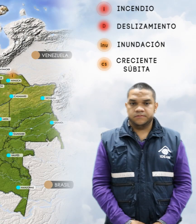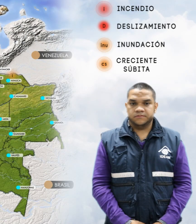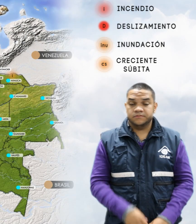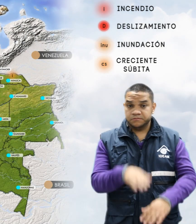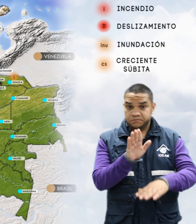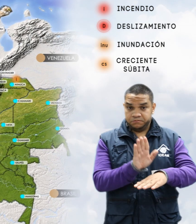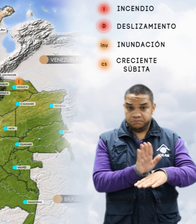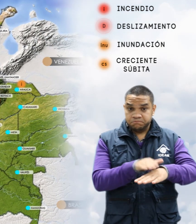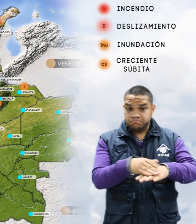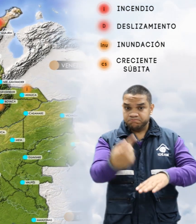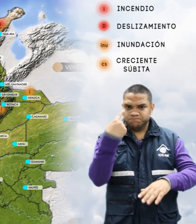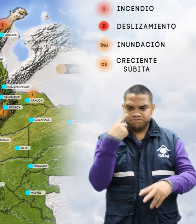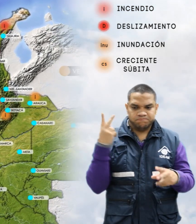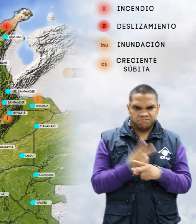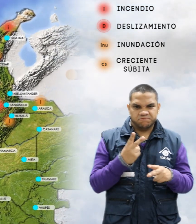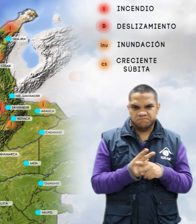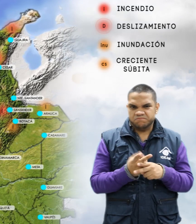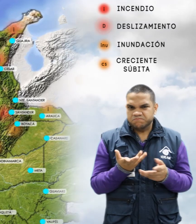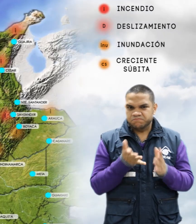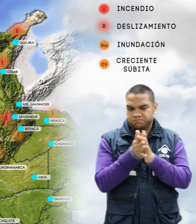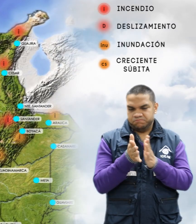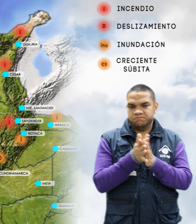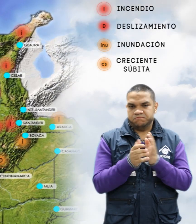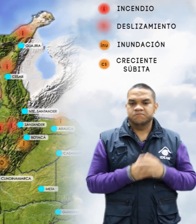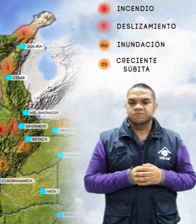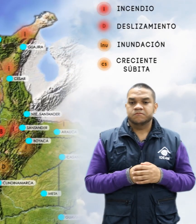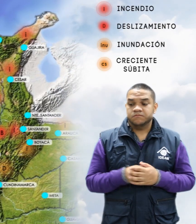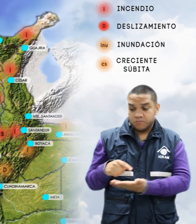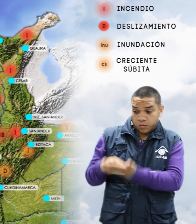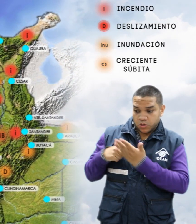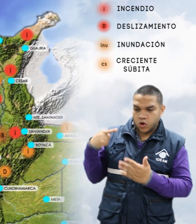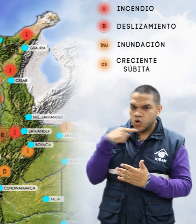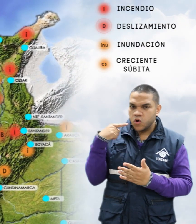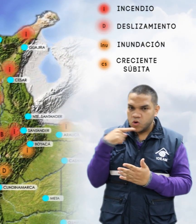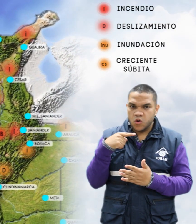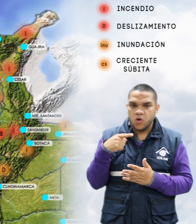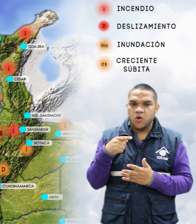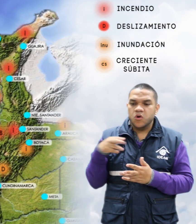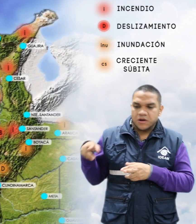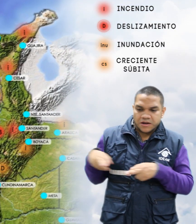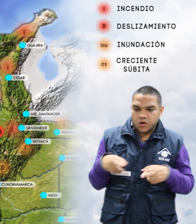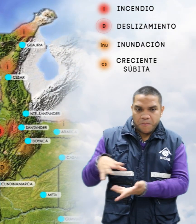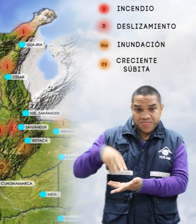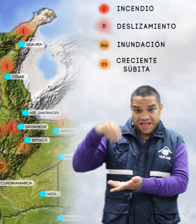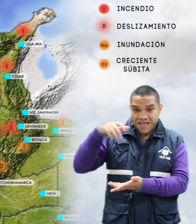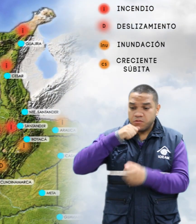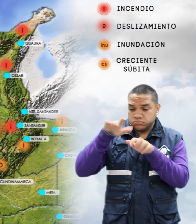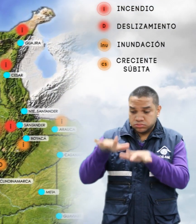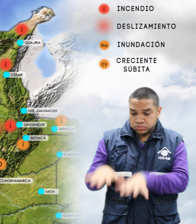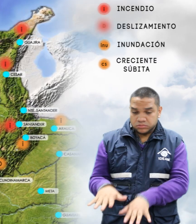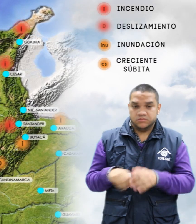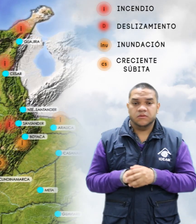Las alertas vigentes para el día de hoy corresponden a los siguientes temas. Alerta roja por niveles bajos en el río Magdalena.